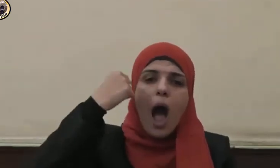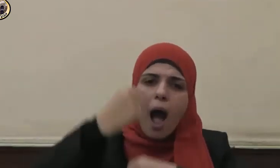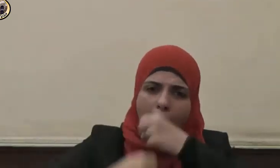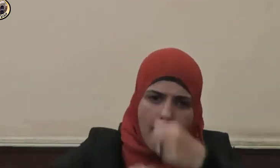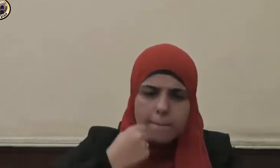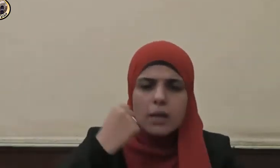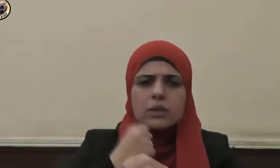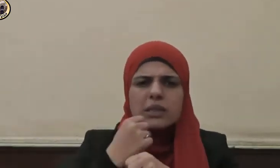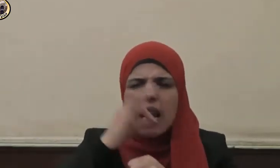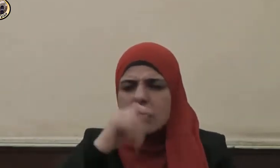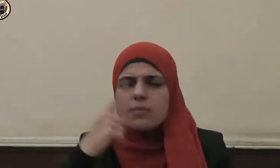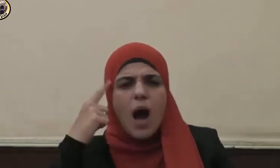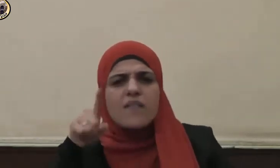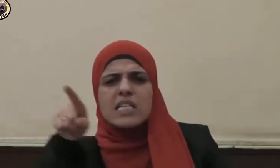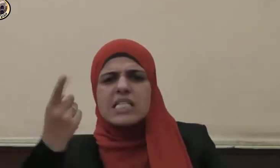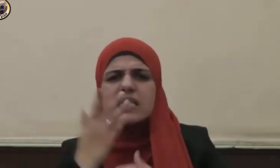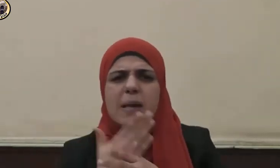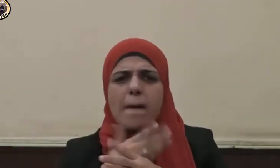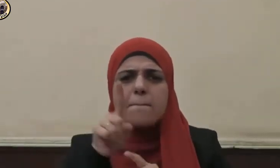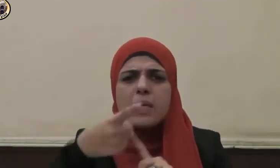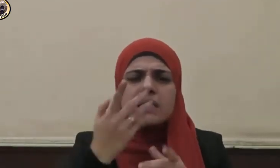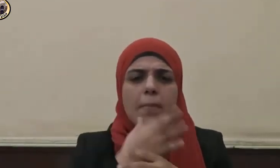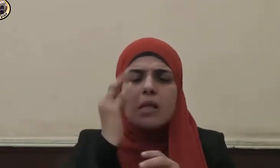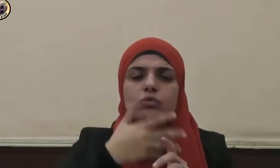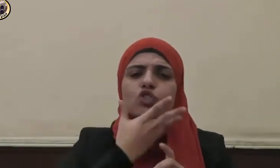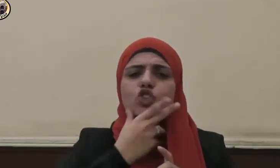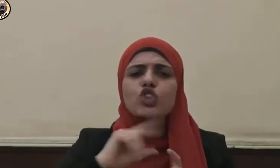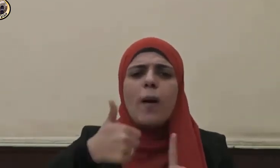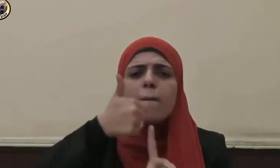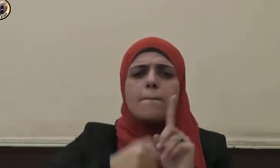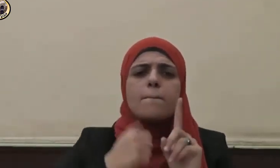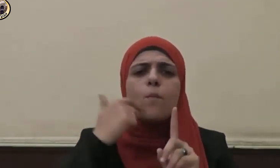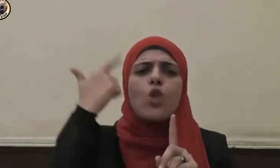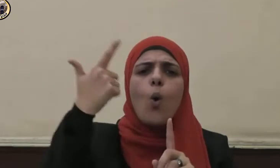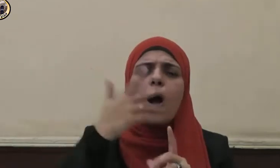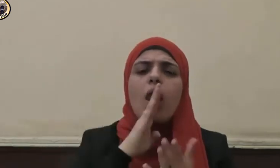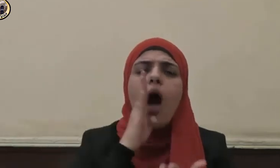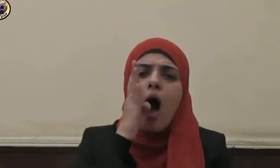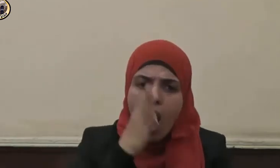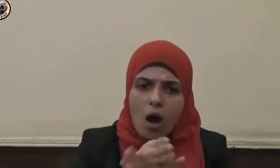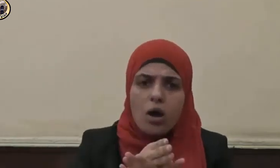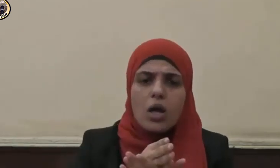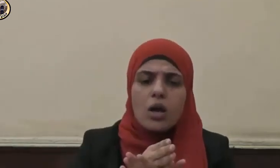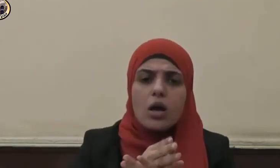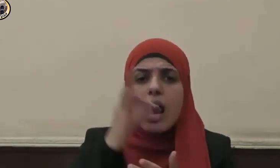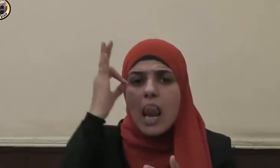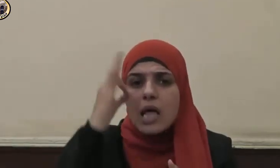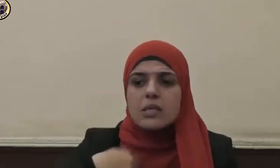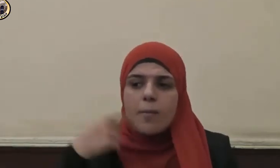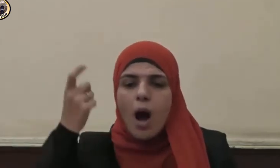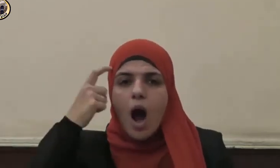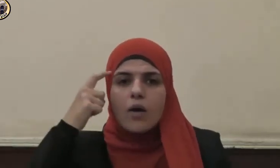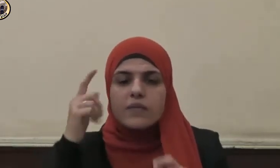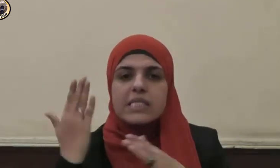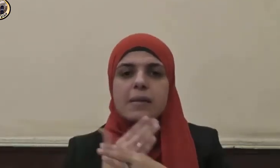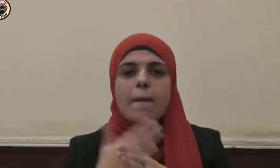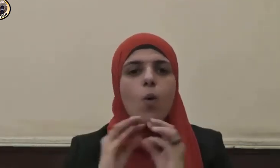بالأسباب فالمتوكل الحقيقي يأخذ بالأسباب ويبذل